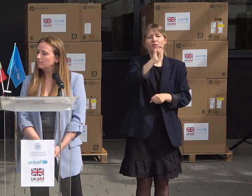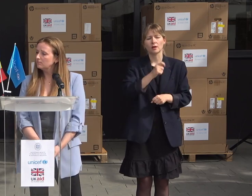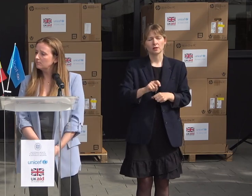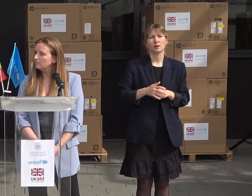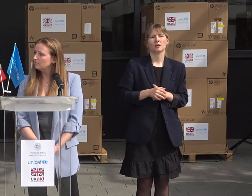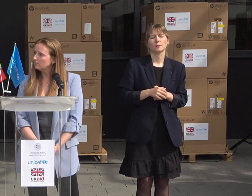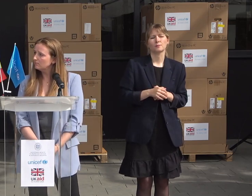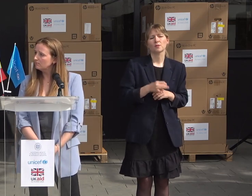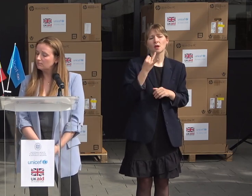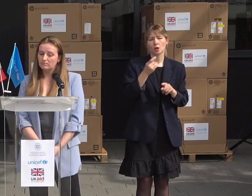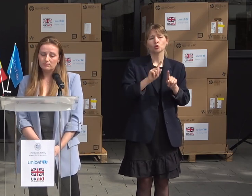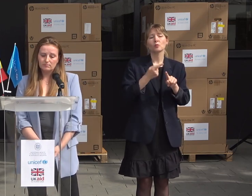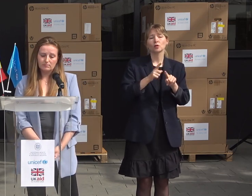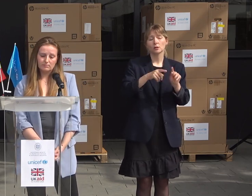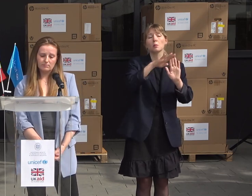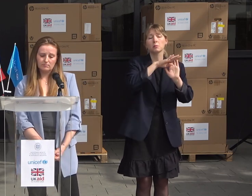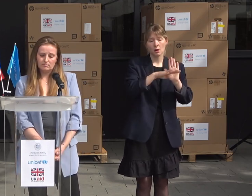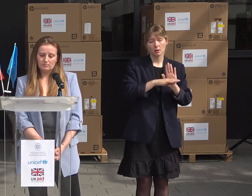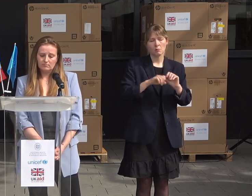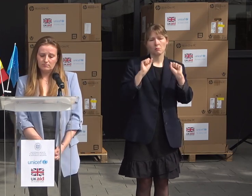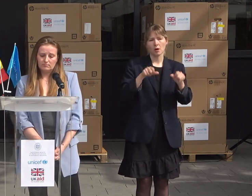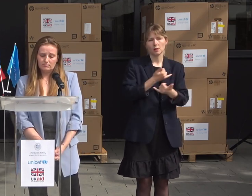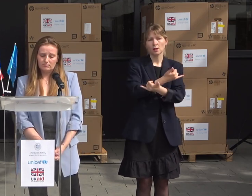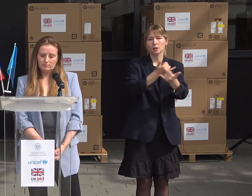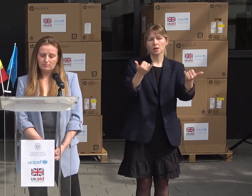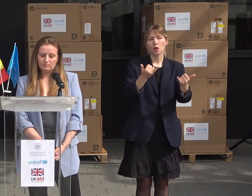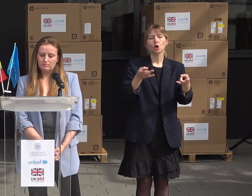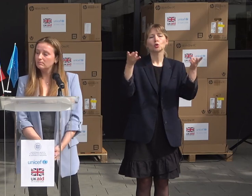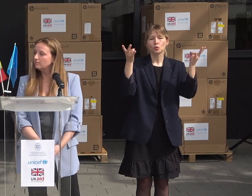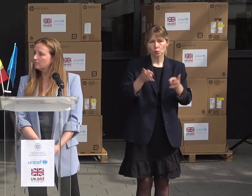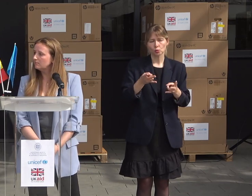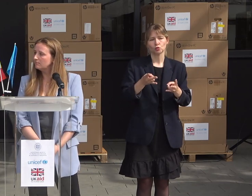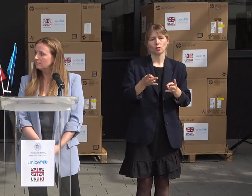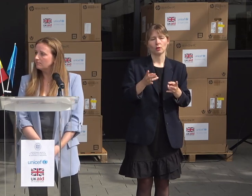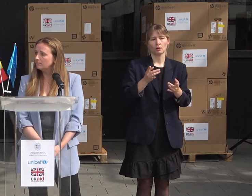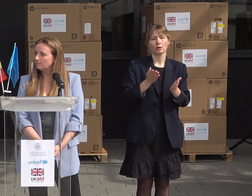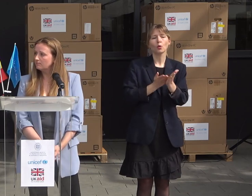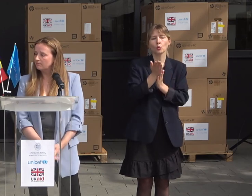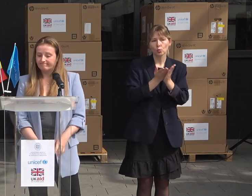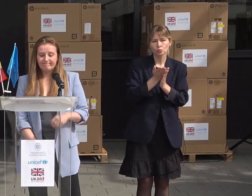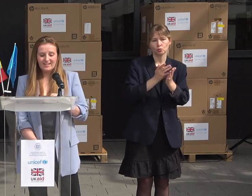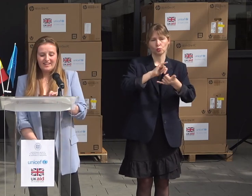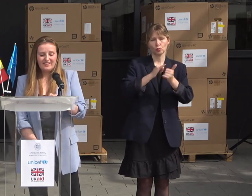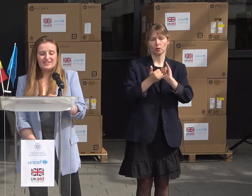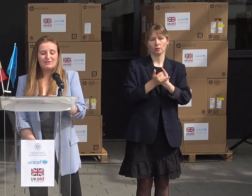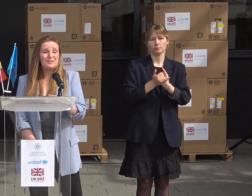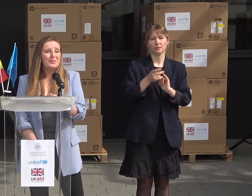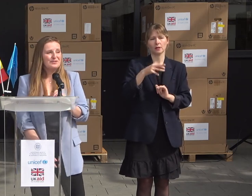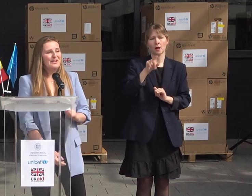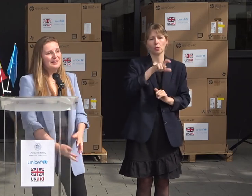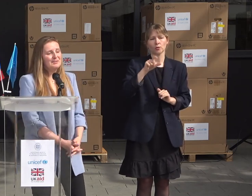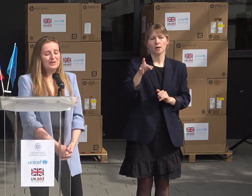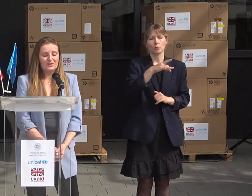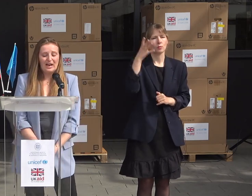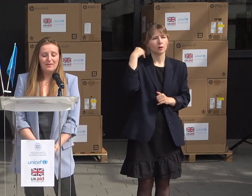și ca acest sistem să fie în măsură să ofere serviciile necesare pentru populațiile vulnerabilă din Republica Moldova. This is really